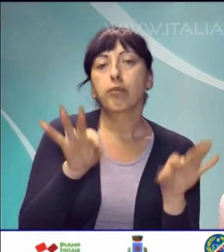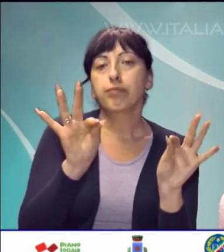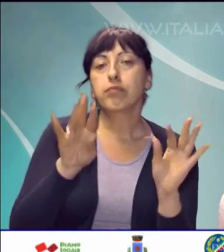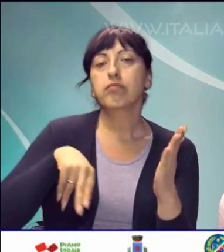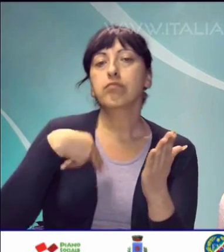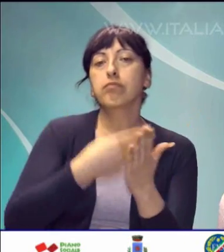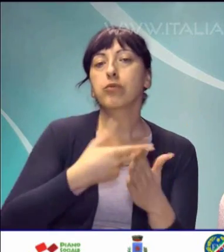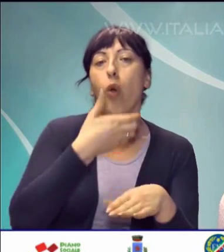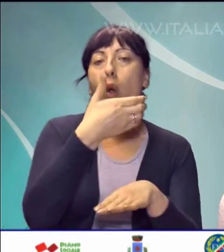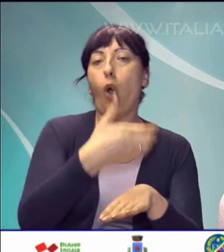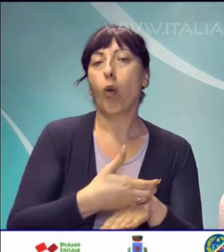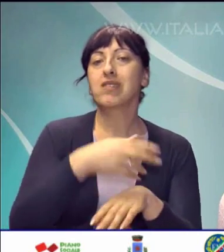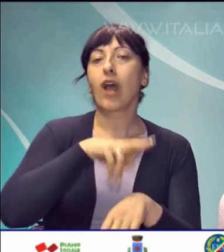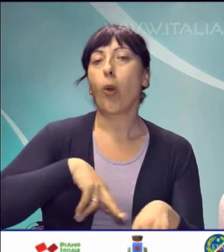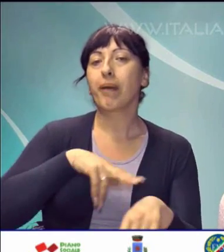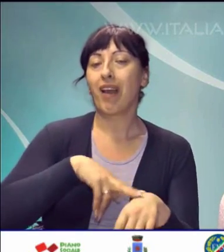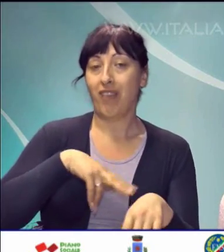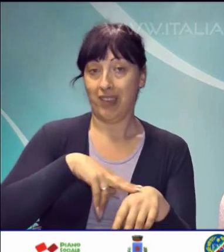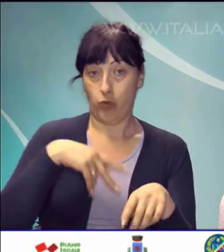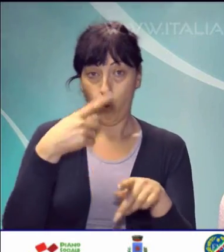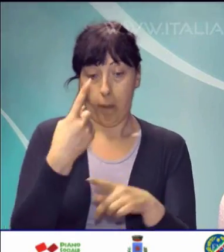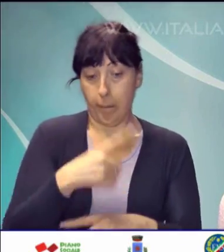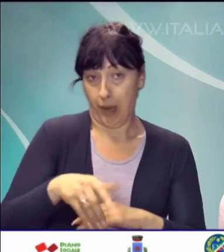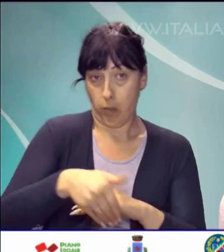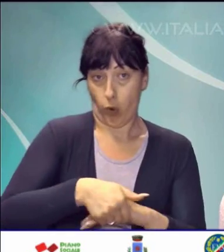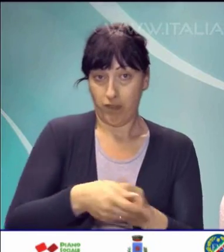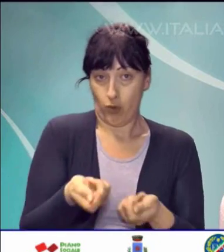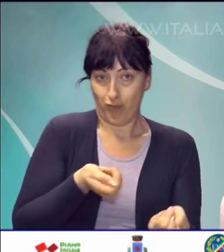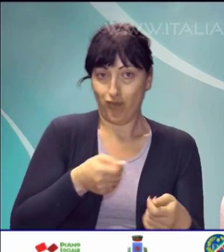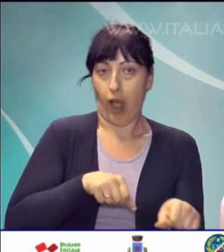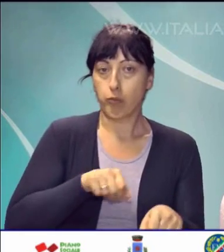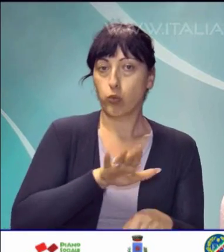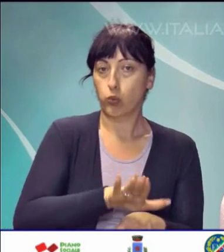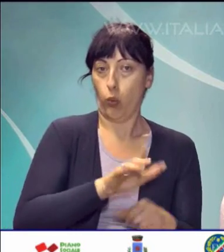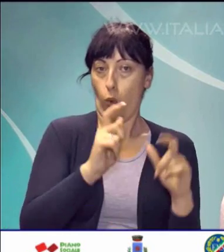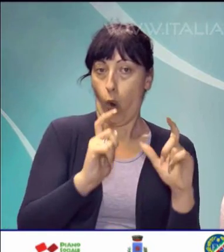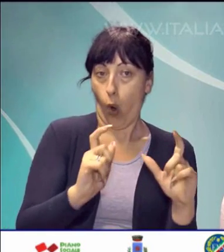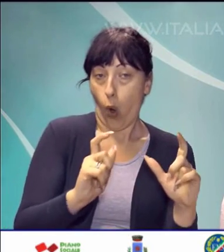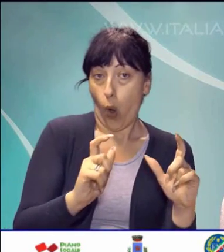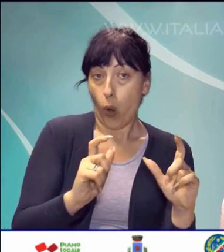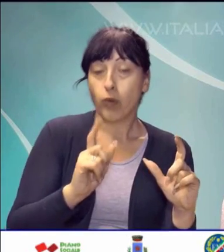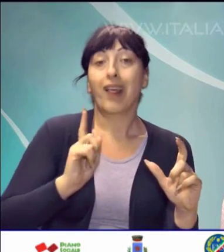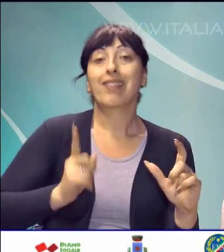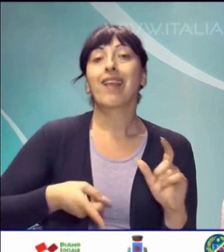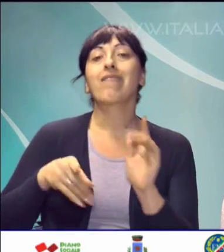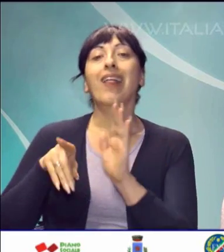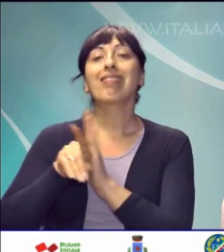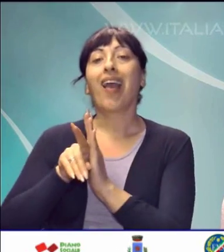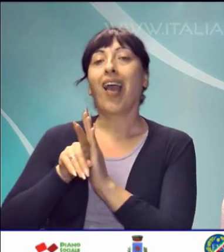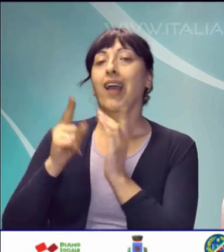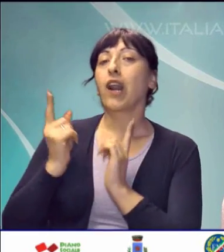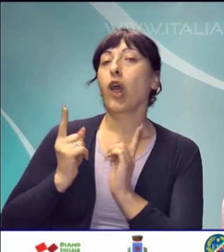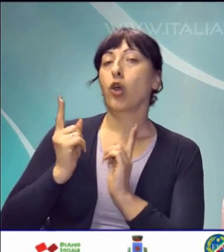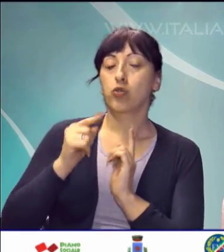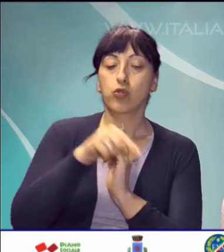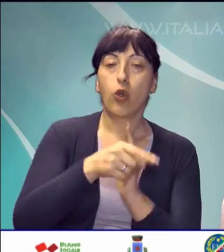nominato commissario prefettizio per la provvisoria amministrazione del comune in attesa del decreto di scioglimento